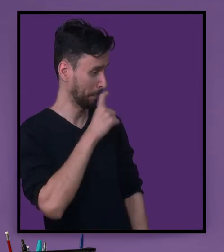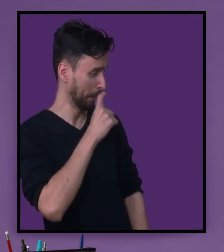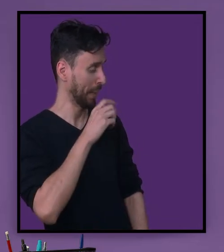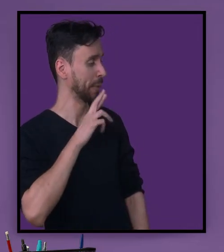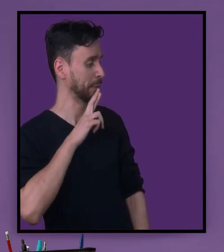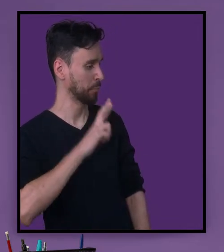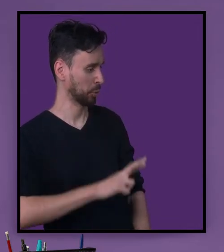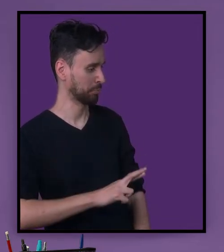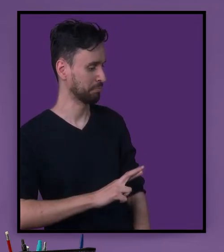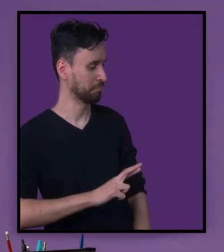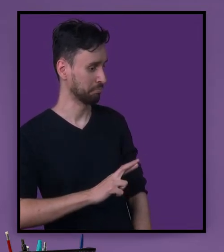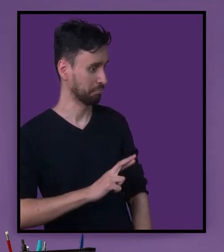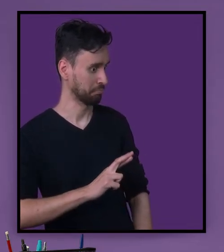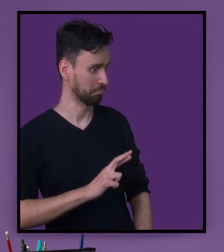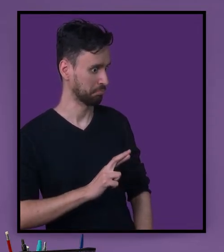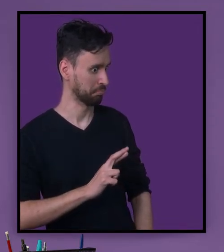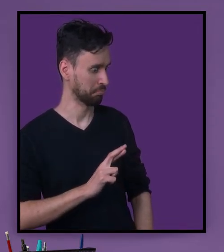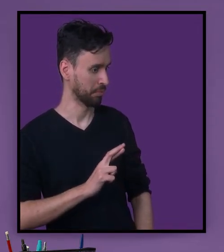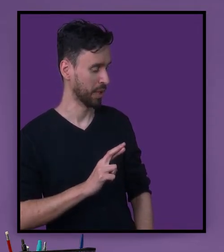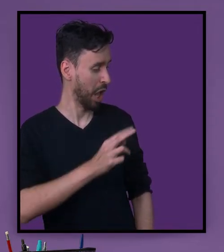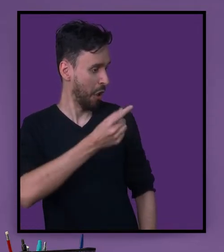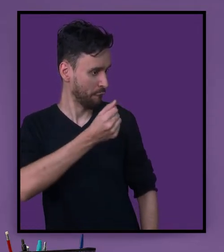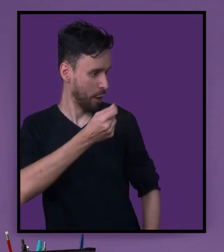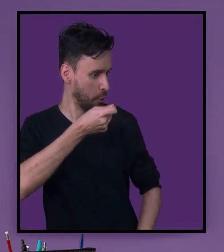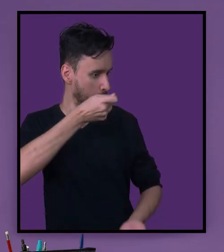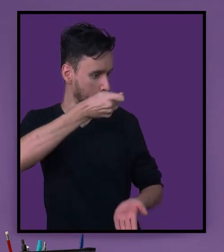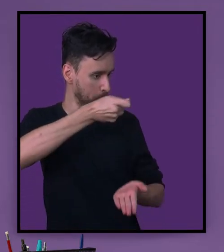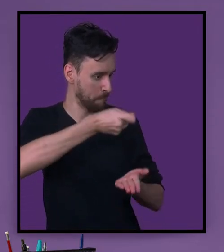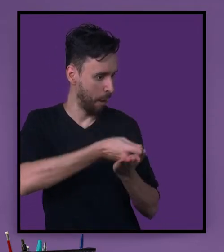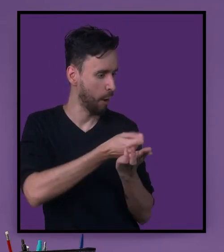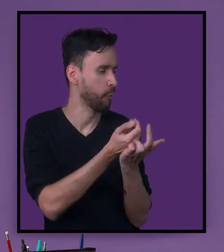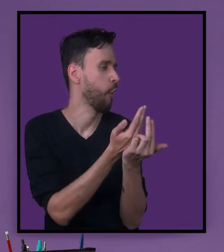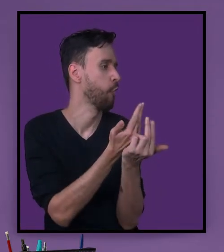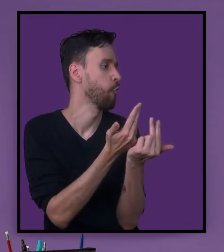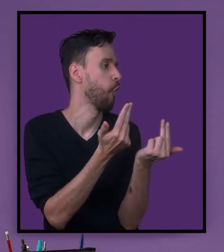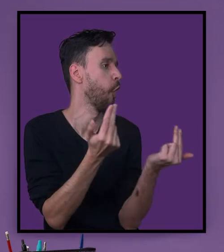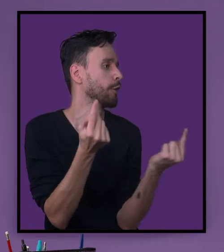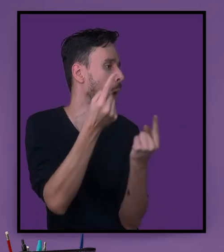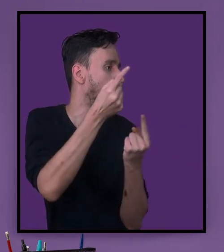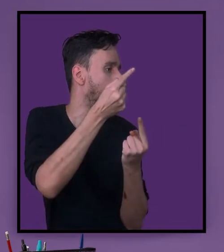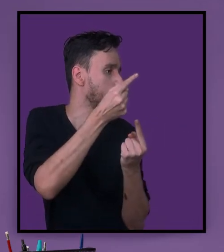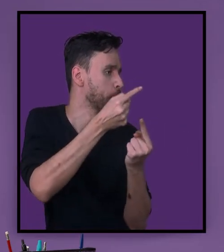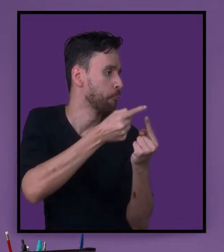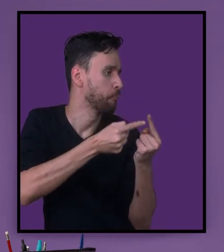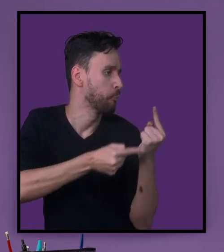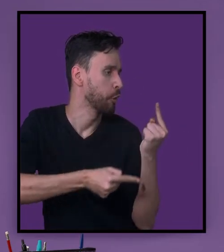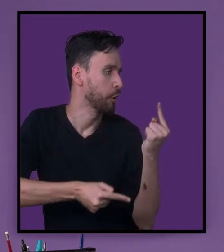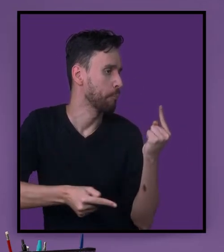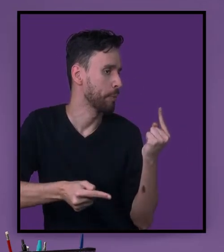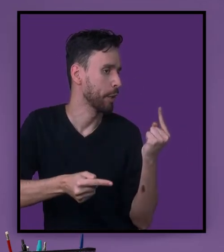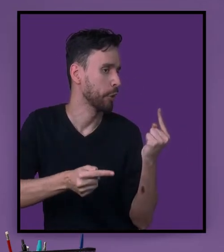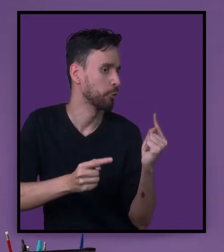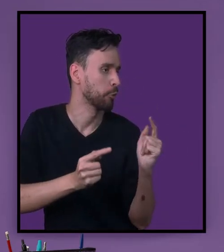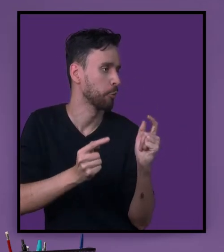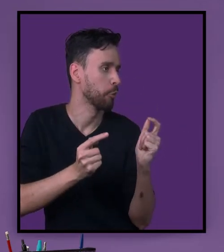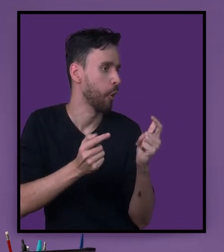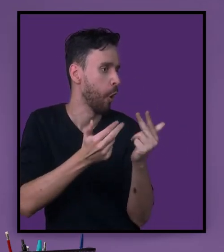Pagamento referente a obras proibidas e investimentos não autorizados, filho.